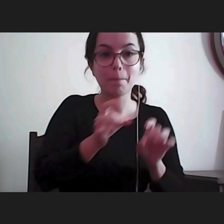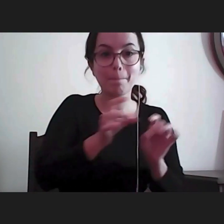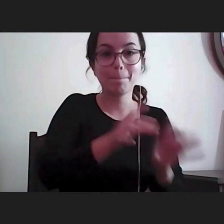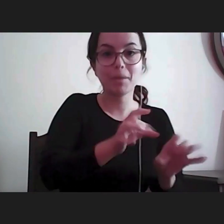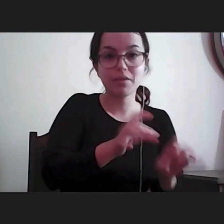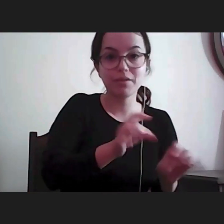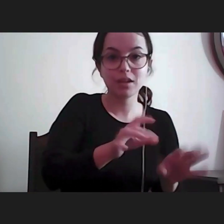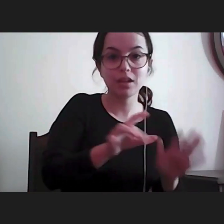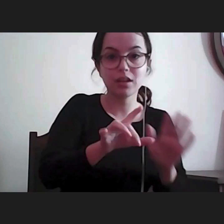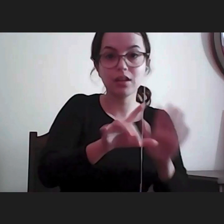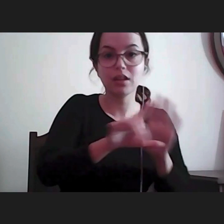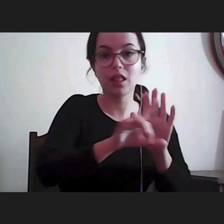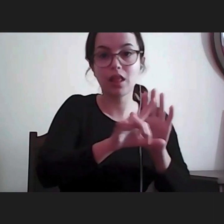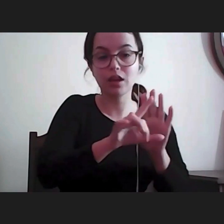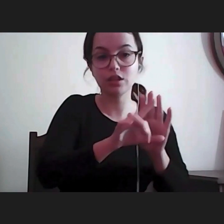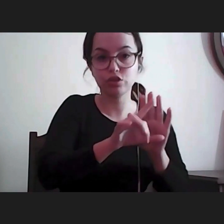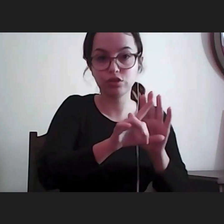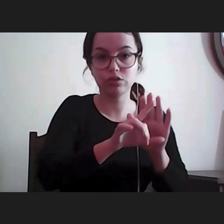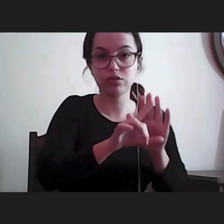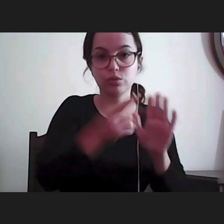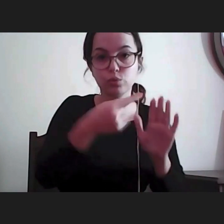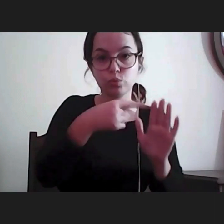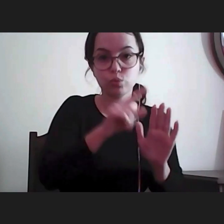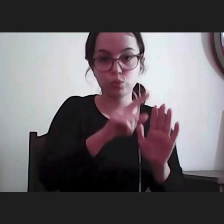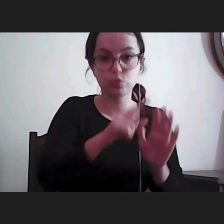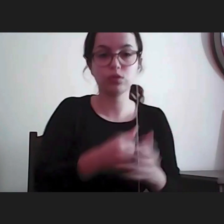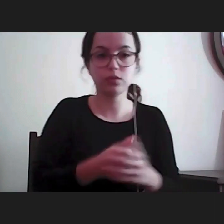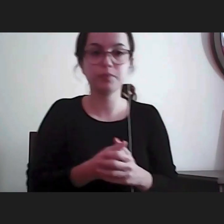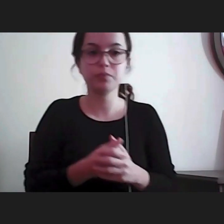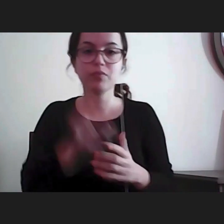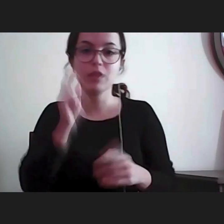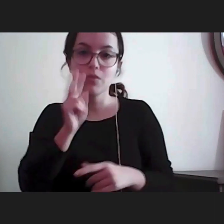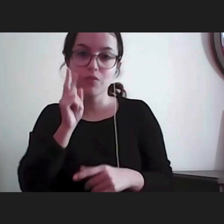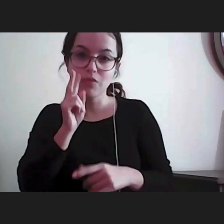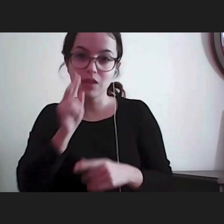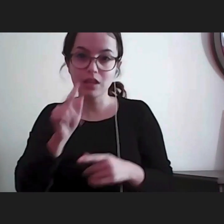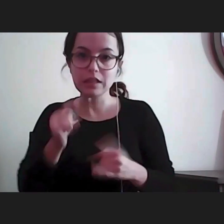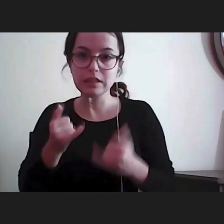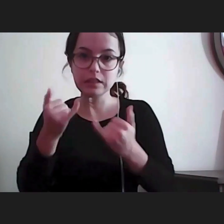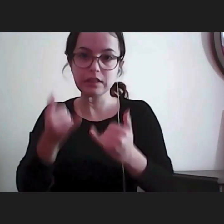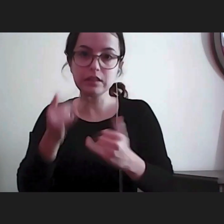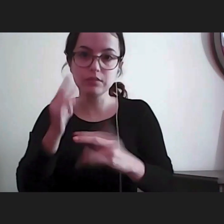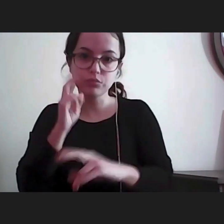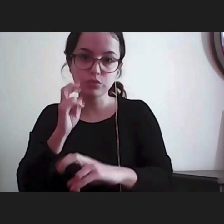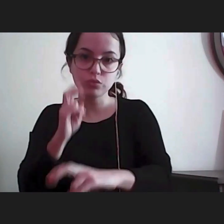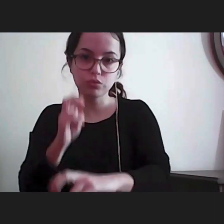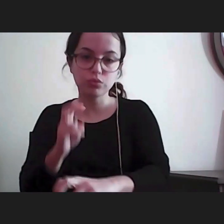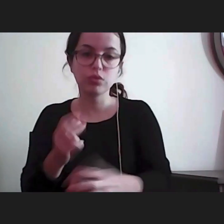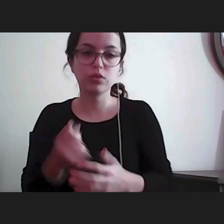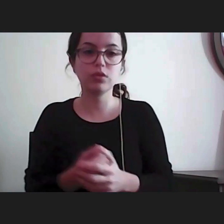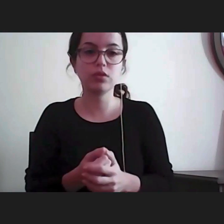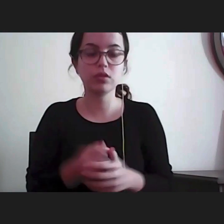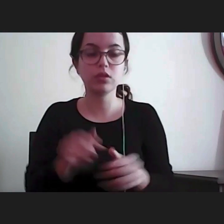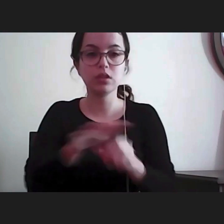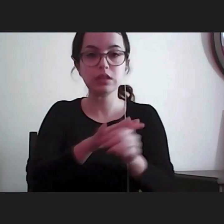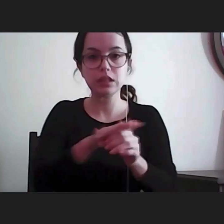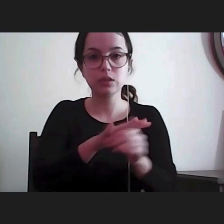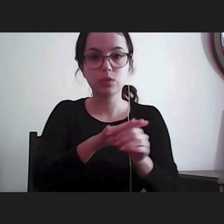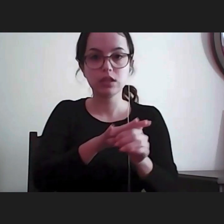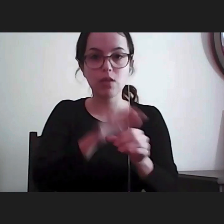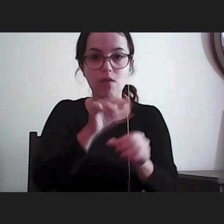ilegalidades. O Provedor de Justiça, já vamos ver um bocadinho melhor este aspecto, move-se num contexto